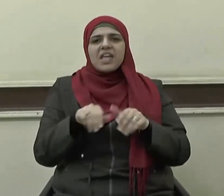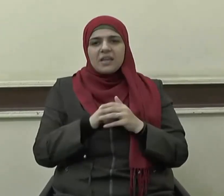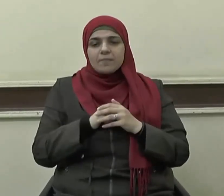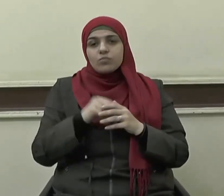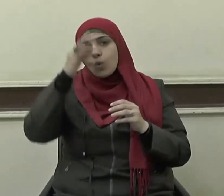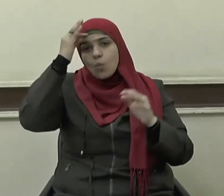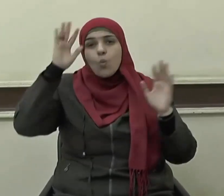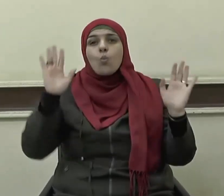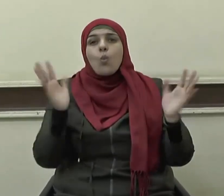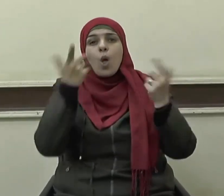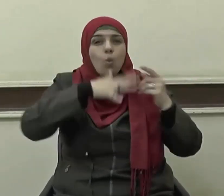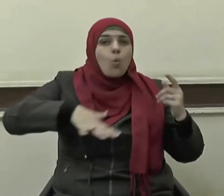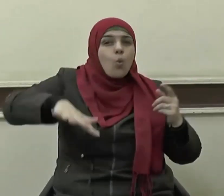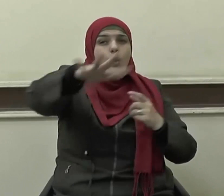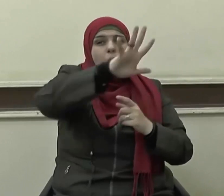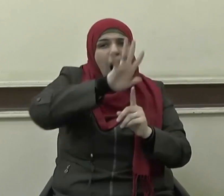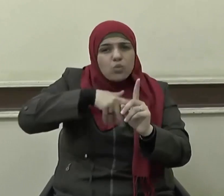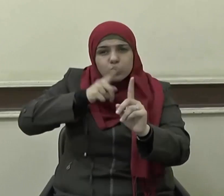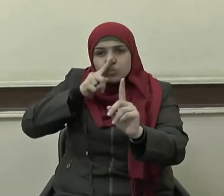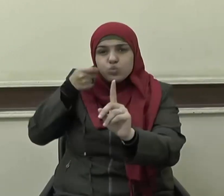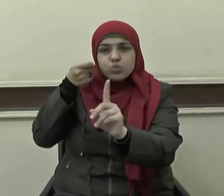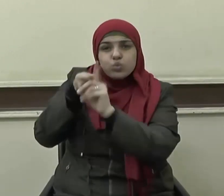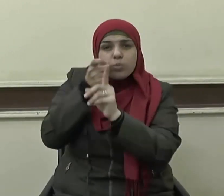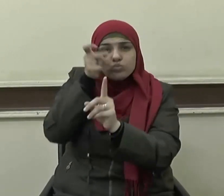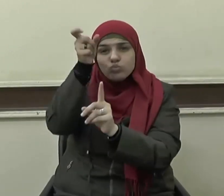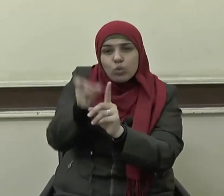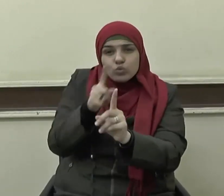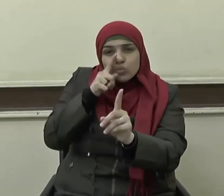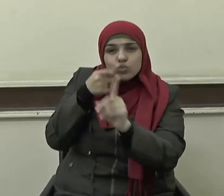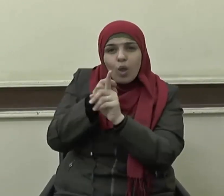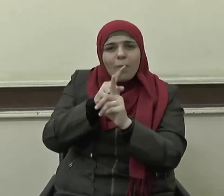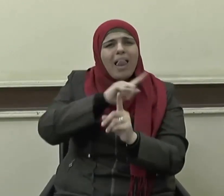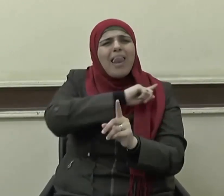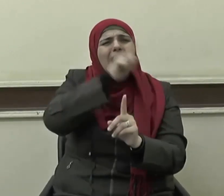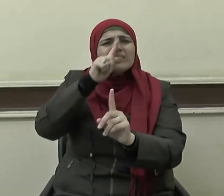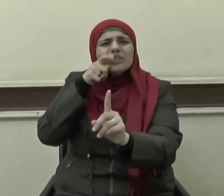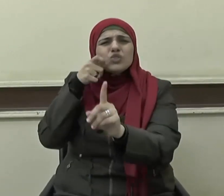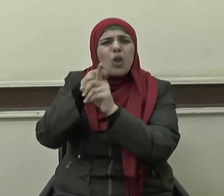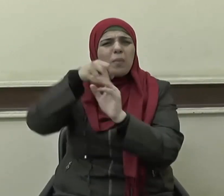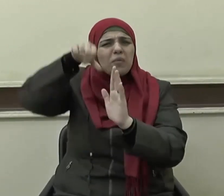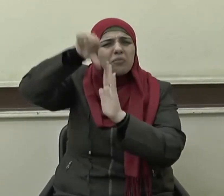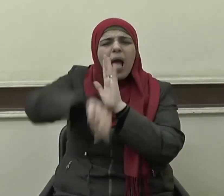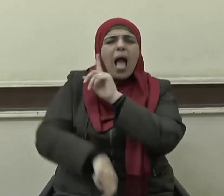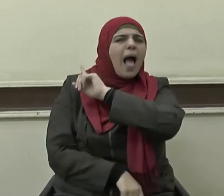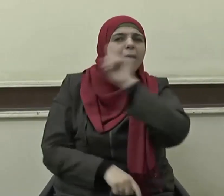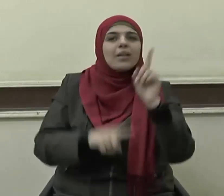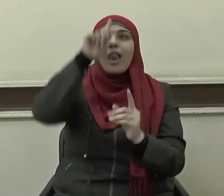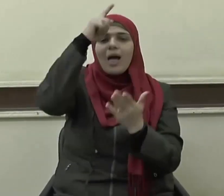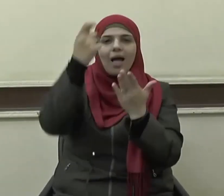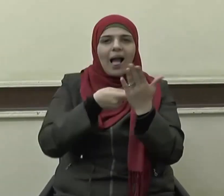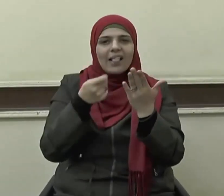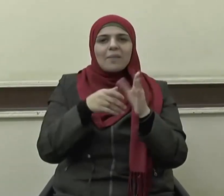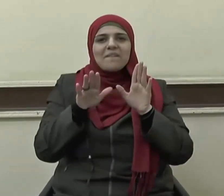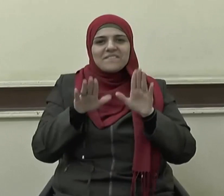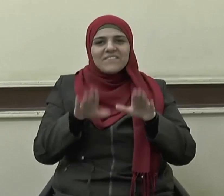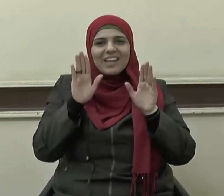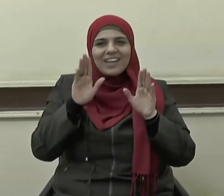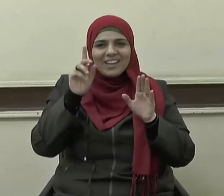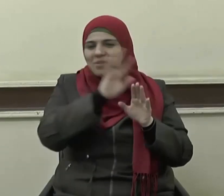ولو اجتمعوا على أن يضروك بشيء لم يضروك إلا بشيء قد كتبه الله